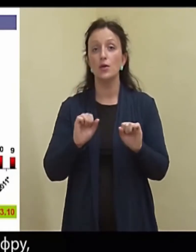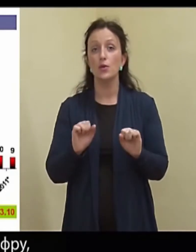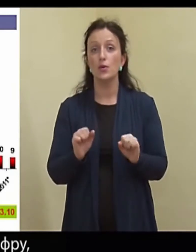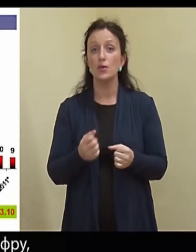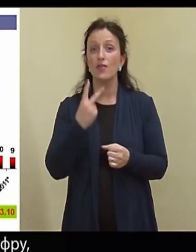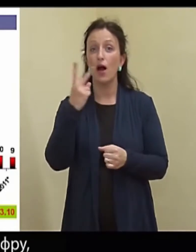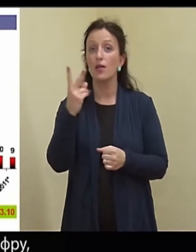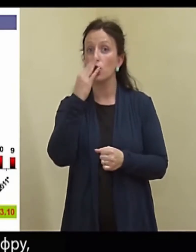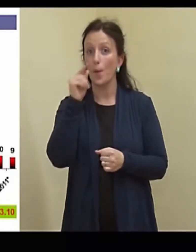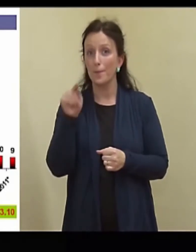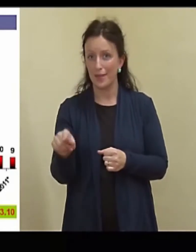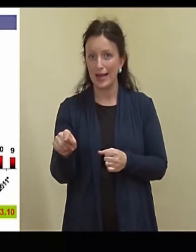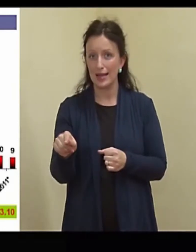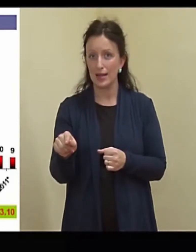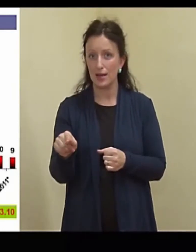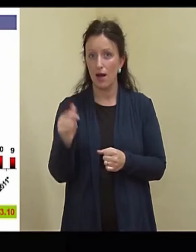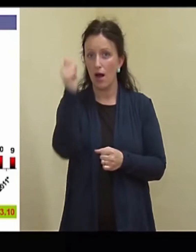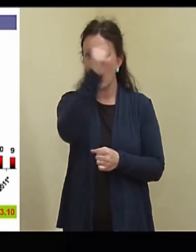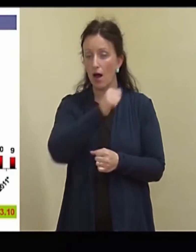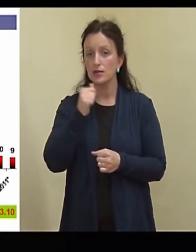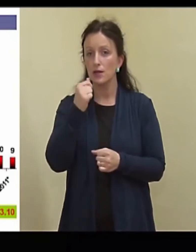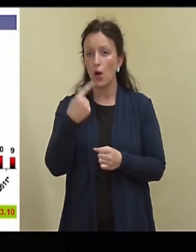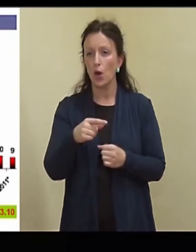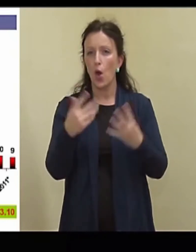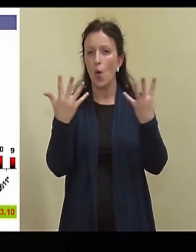seda numbrit siin, aastad 90.